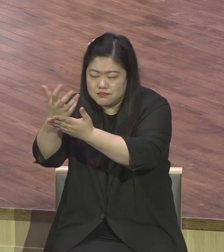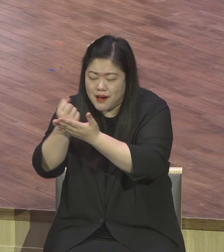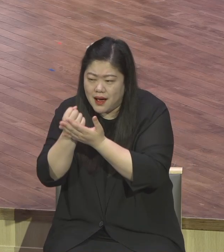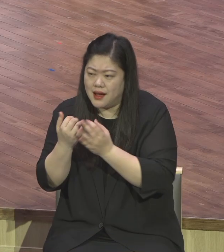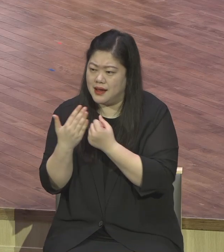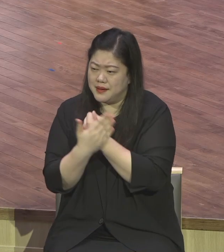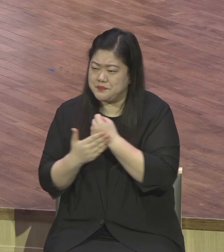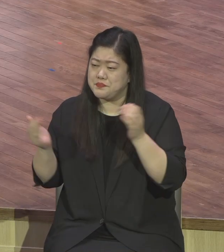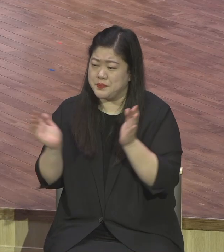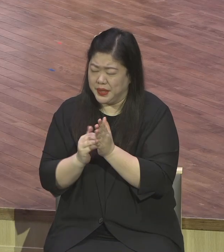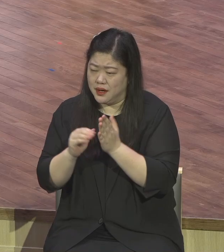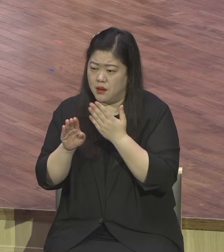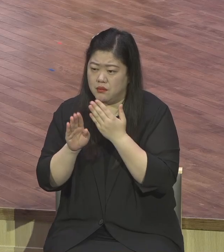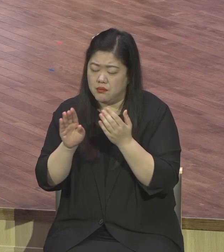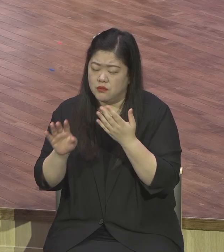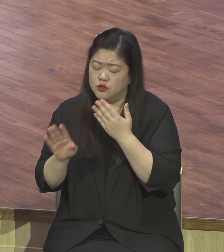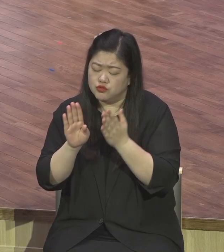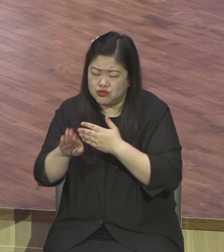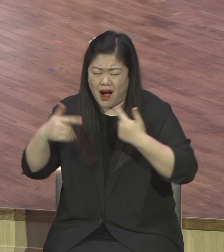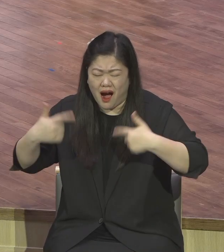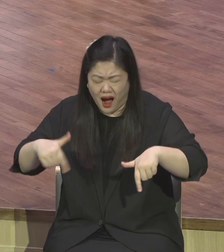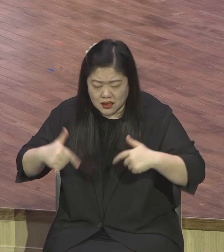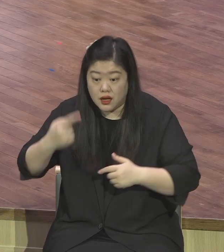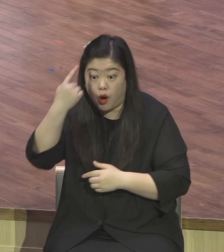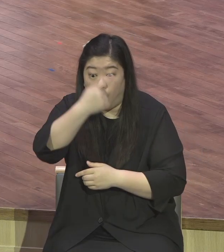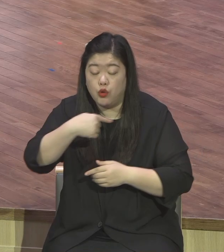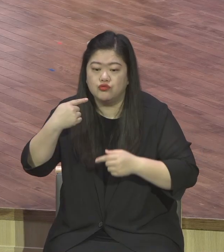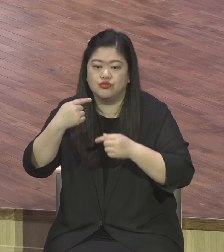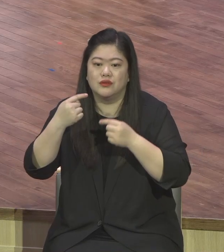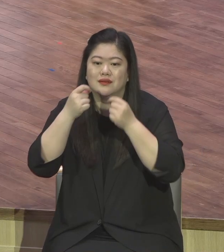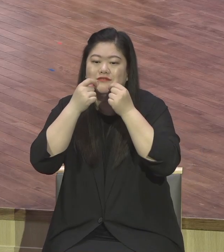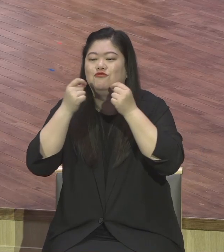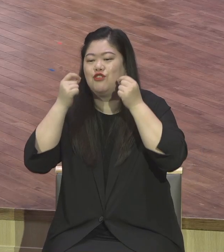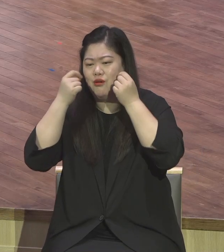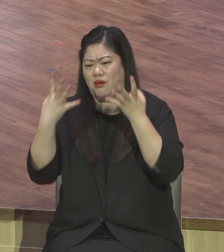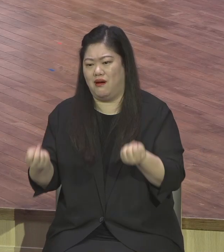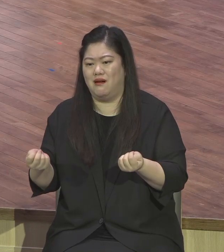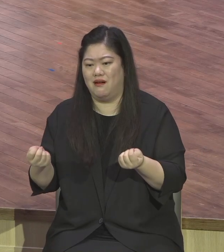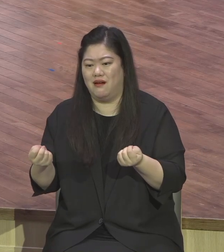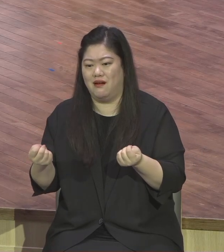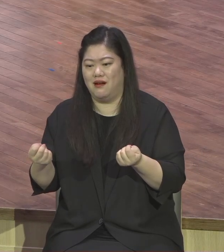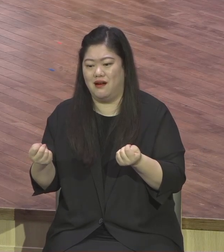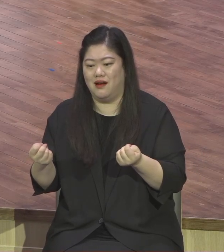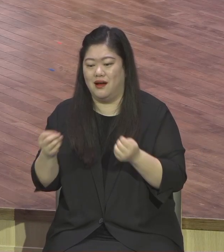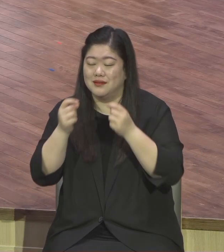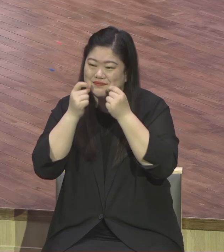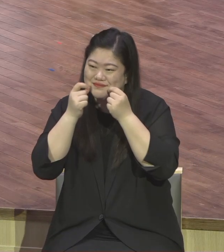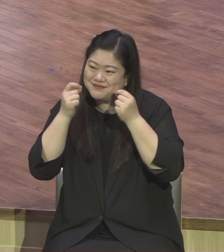특징이 뭐냐. 은혜 받은 사람은 늘 긍정적이고 얼굴의 특징이 늘 밝아요.